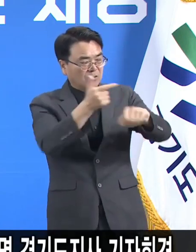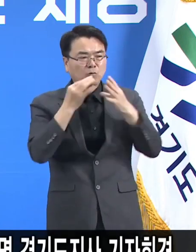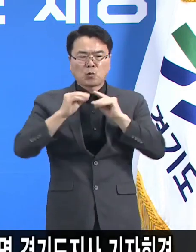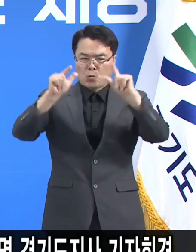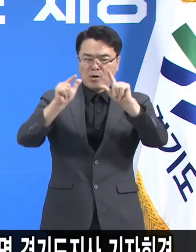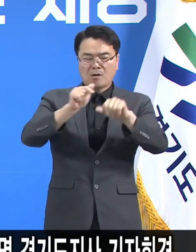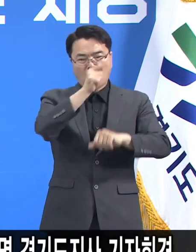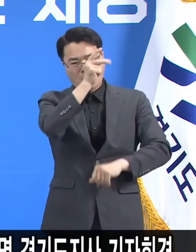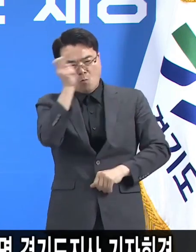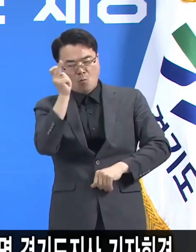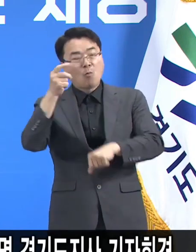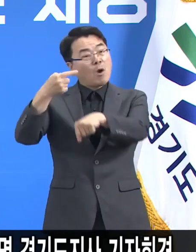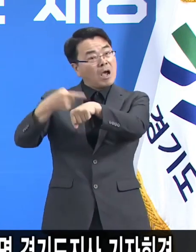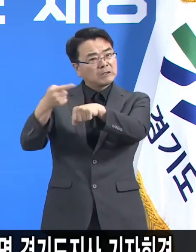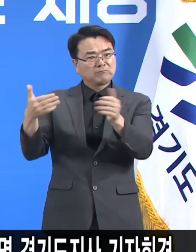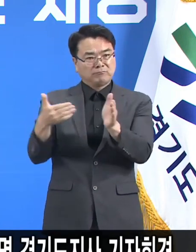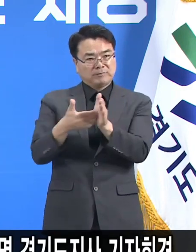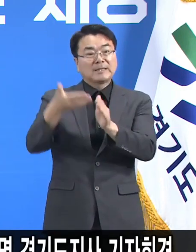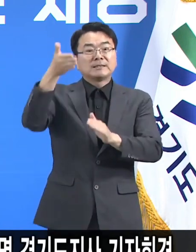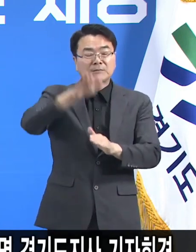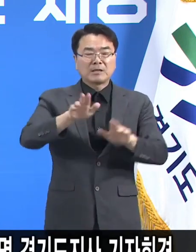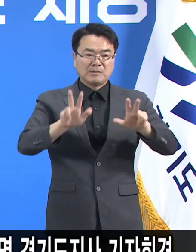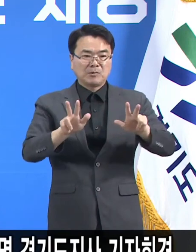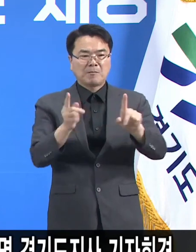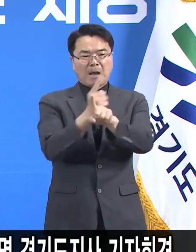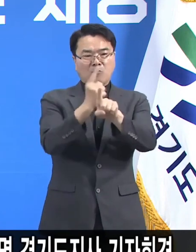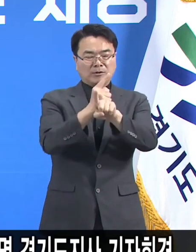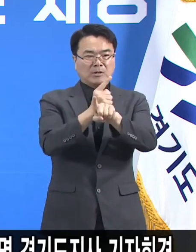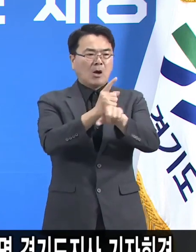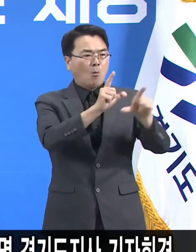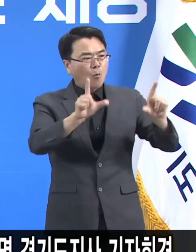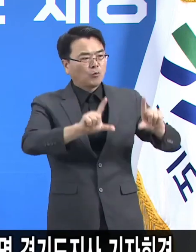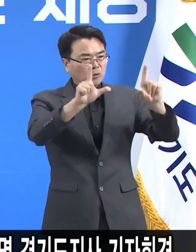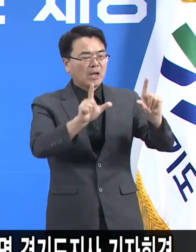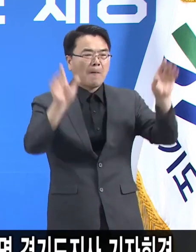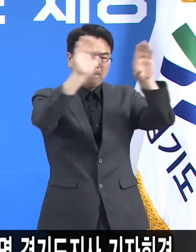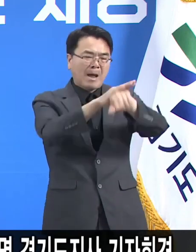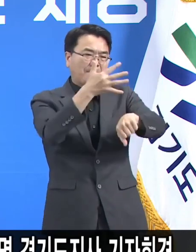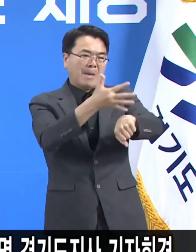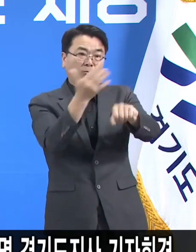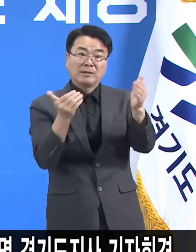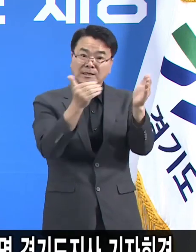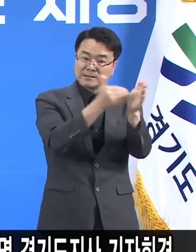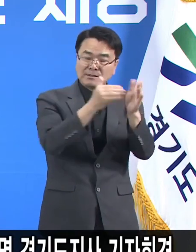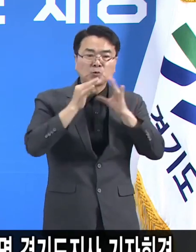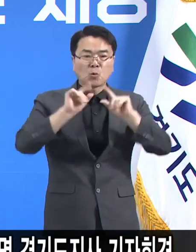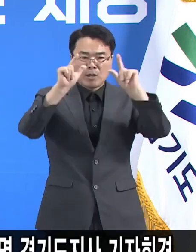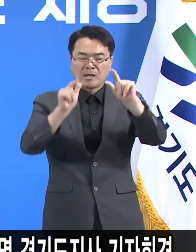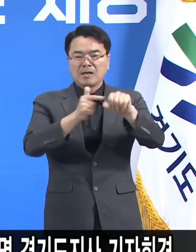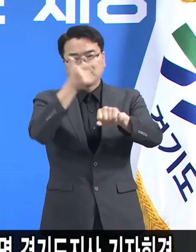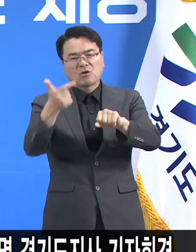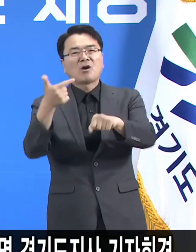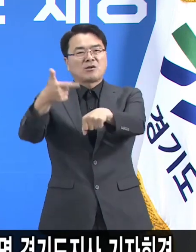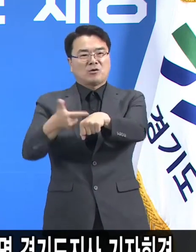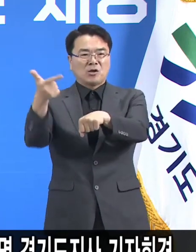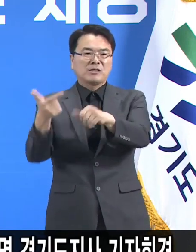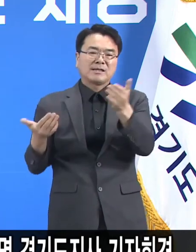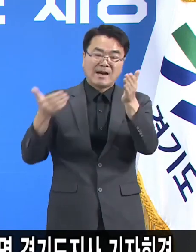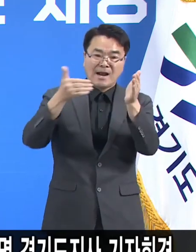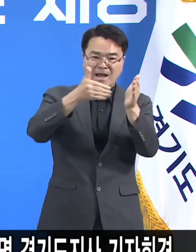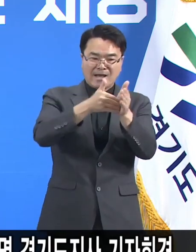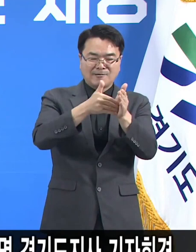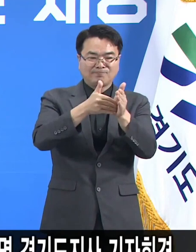오후 1시까지이던 운영시간을 각각 평일 밤 9시 주말 저녁 6시까지로